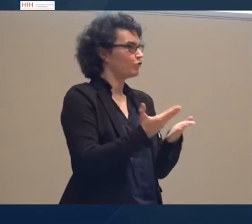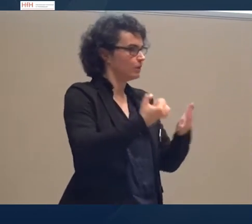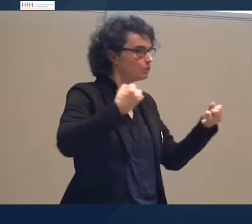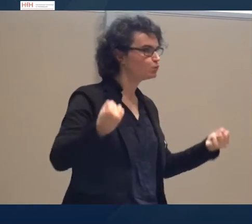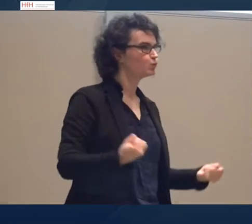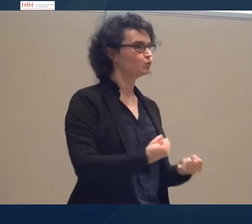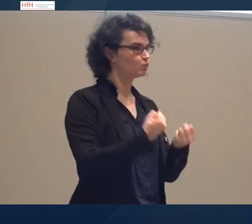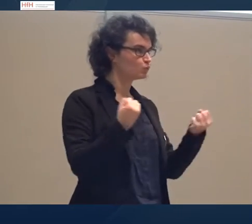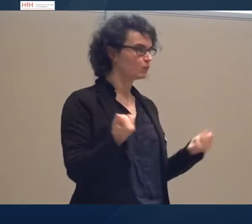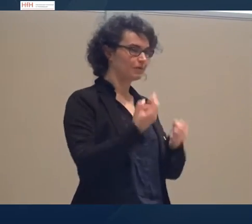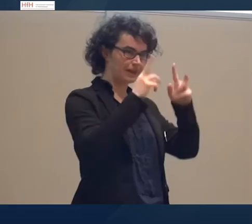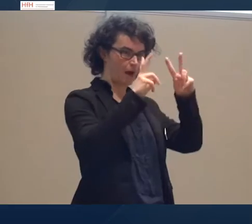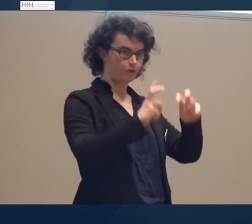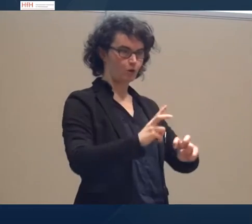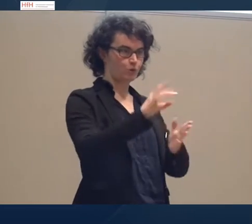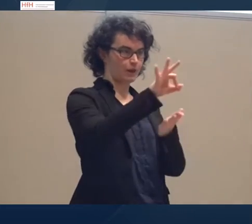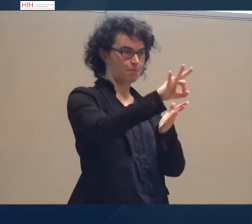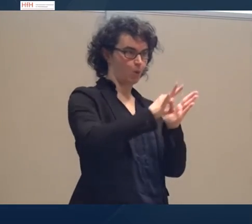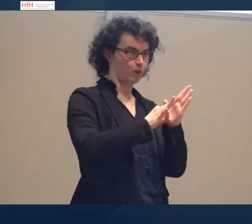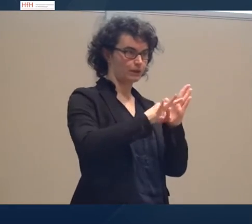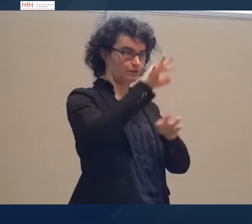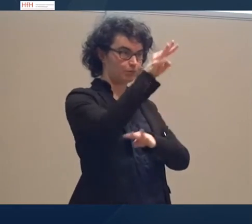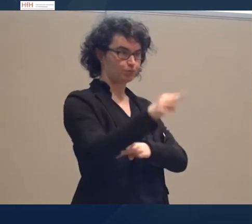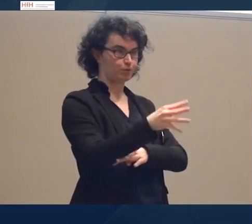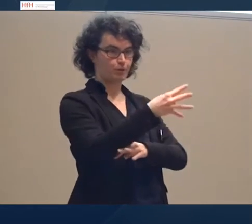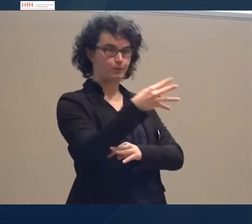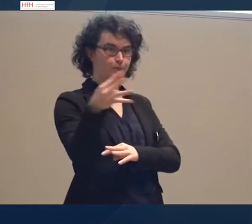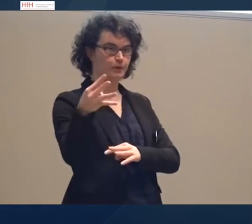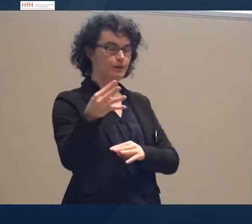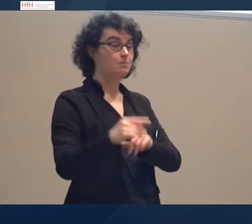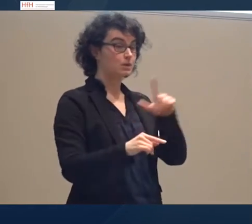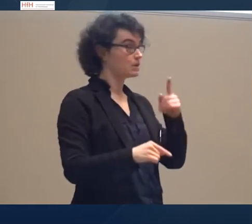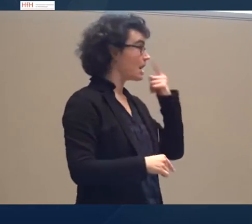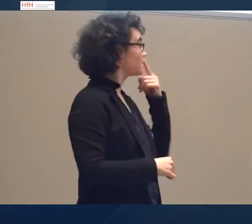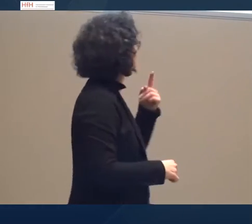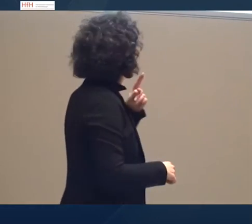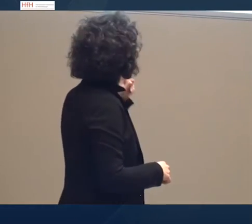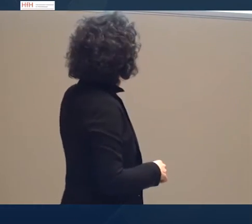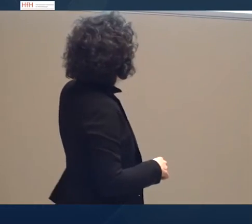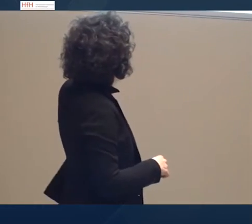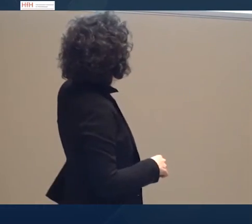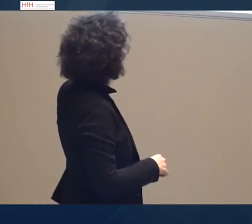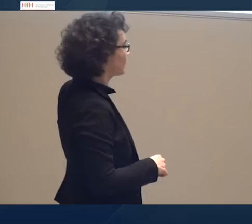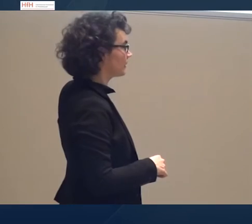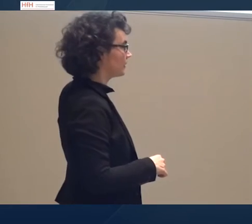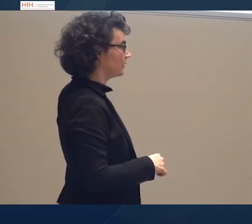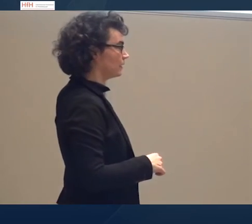Analysenpunkt durchgezogen. Also Sie sehen hier ganz links dieses Video, Sie